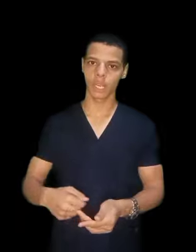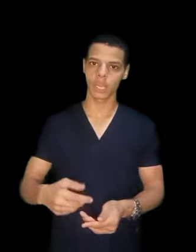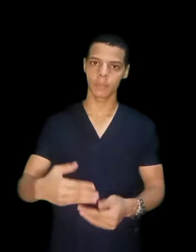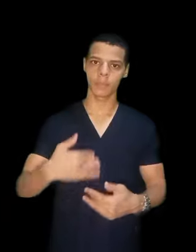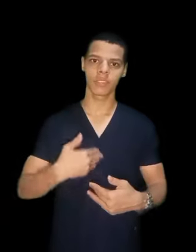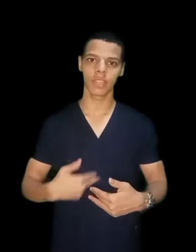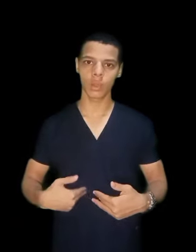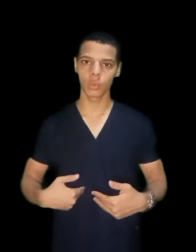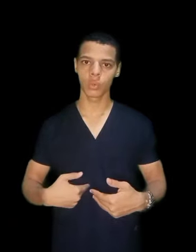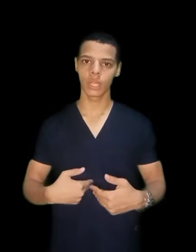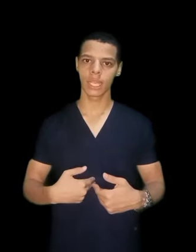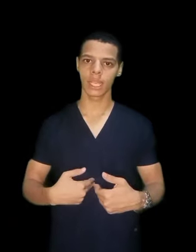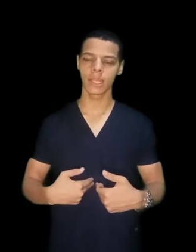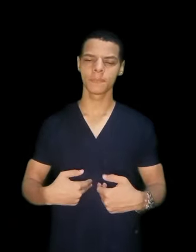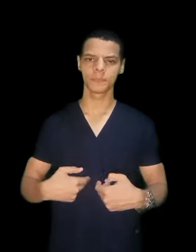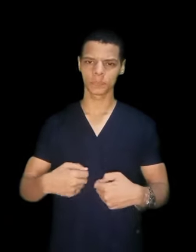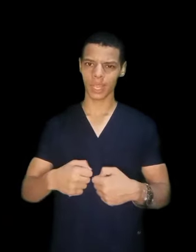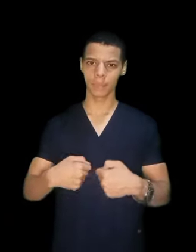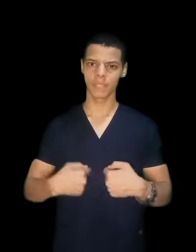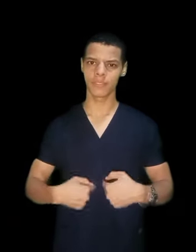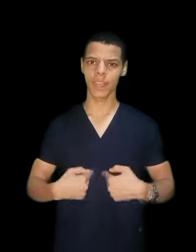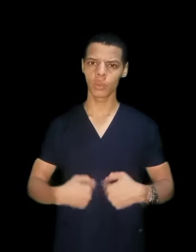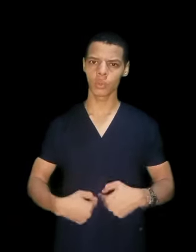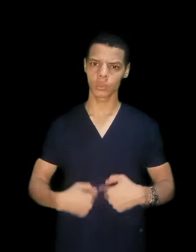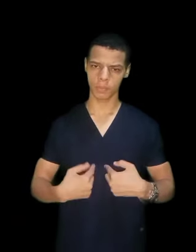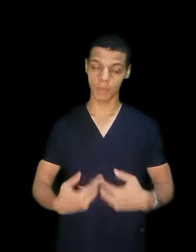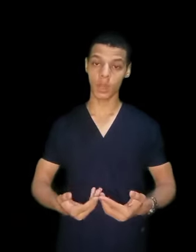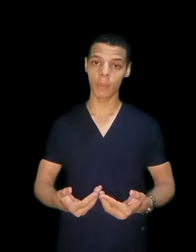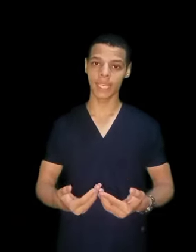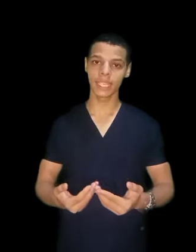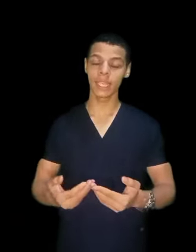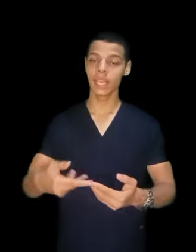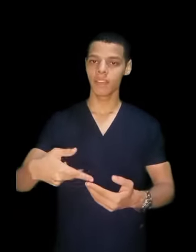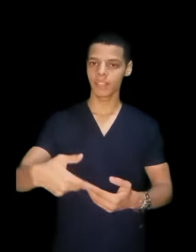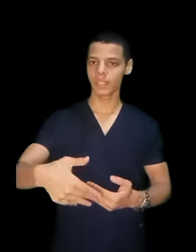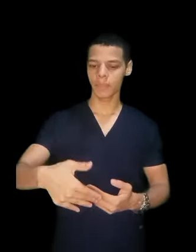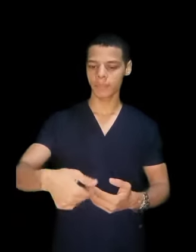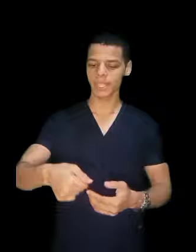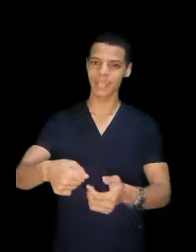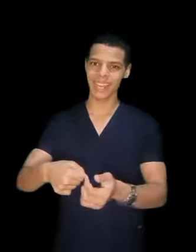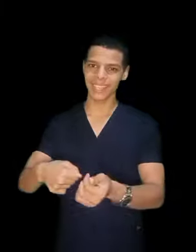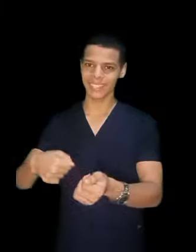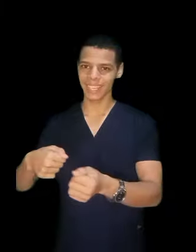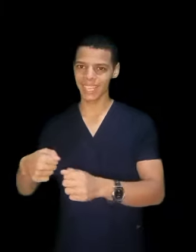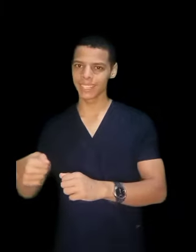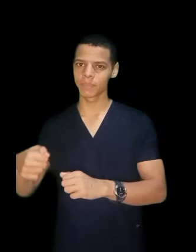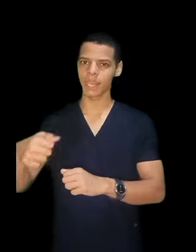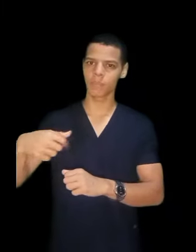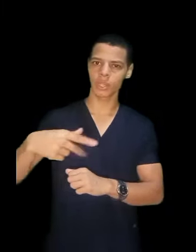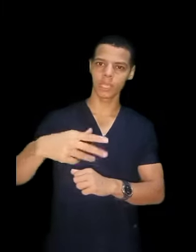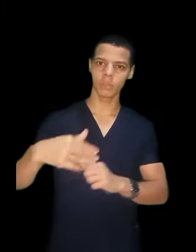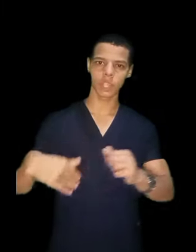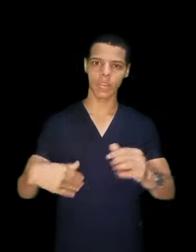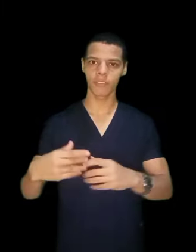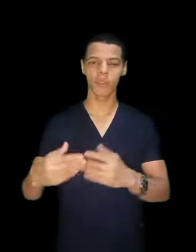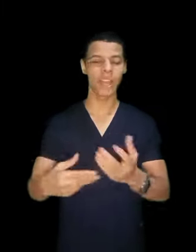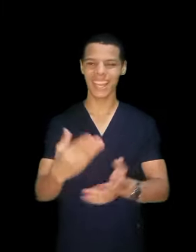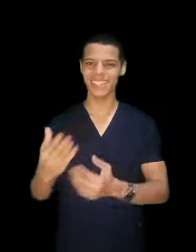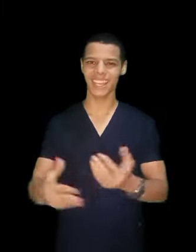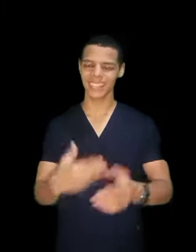بتفتحوا بتعمله عملية فانت بتمسك بالقلس الجل بتاع المريض مش عارف ايه وهكذا